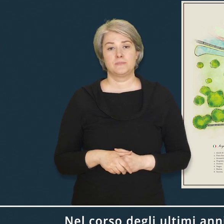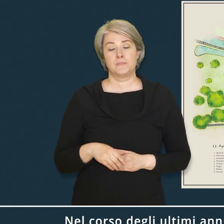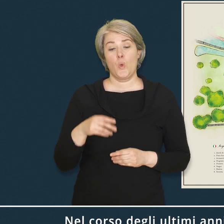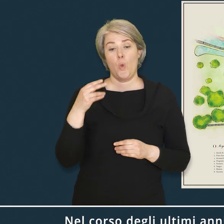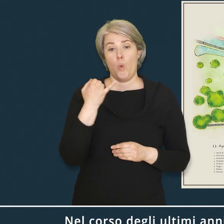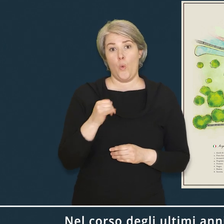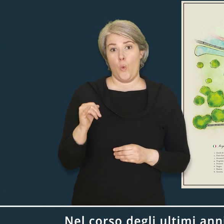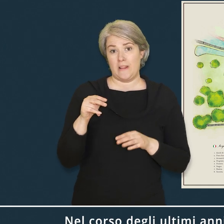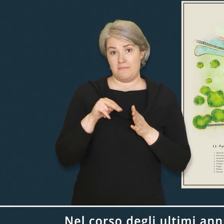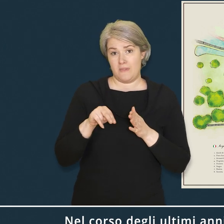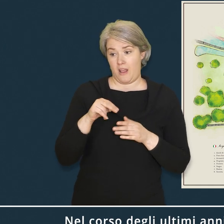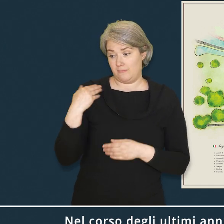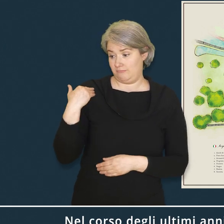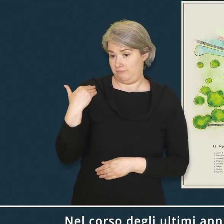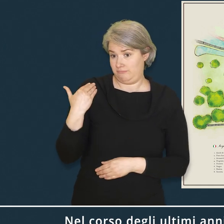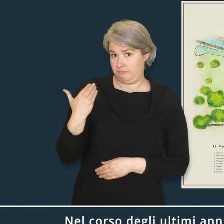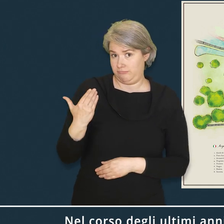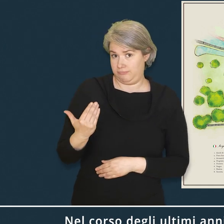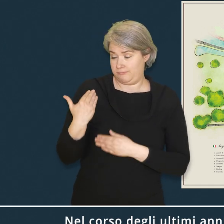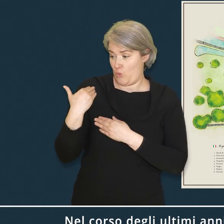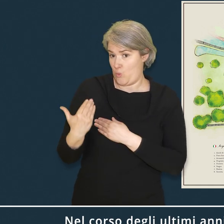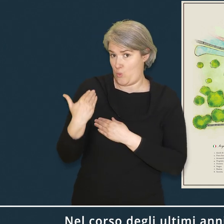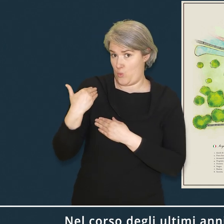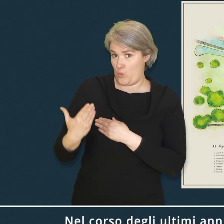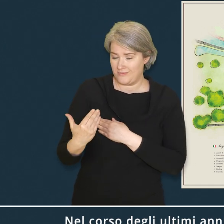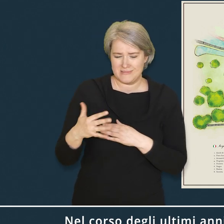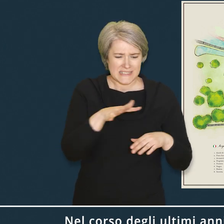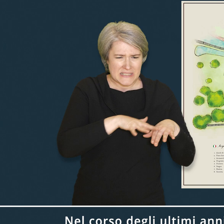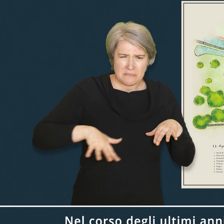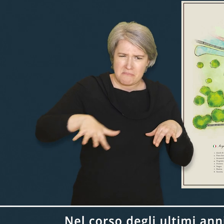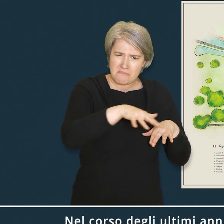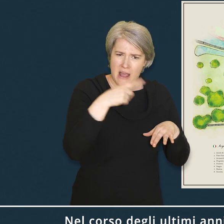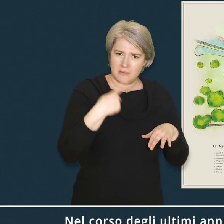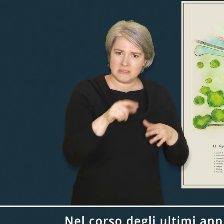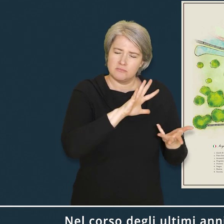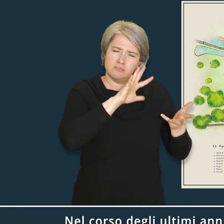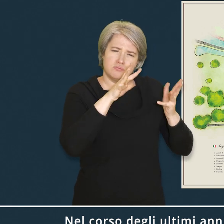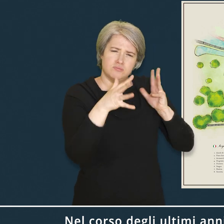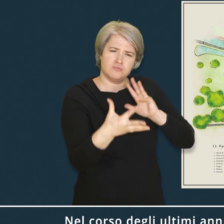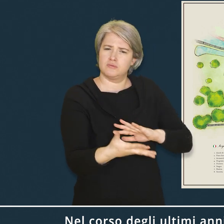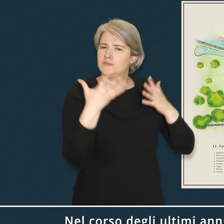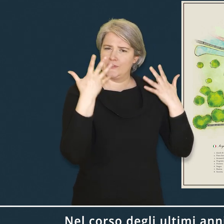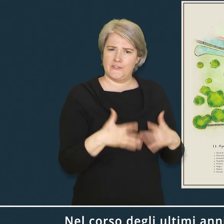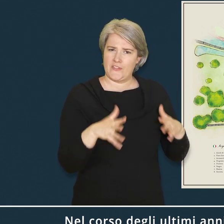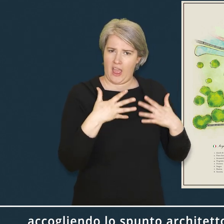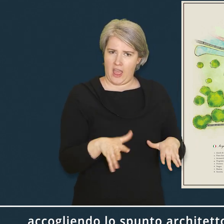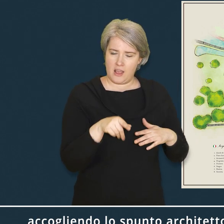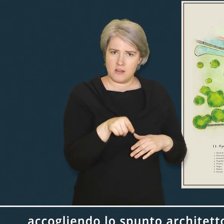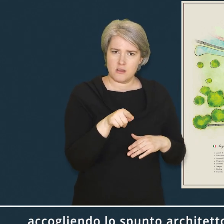Nel corso degli ultimi anni, questo spazio è stato oggetto di una sostanziale trasformazione